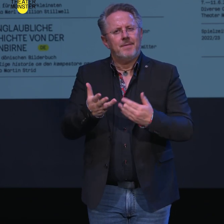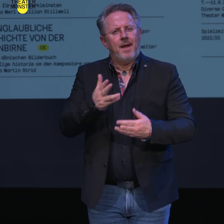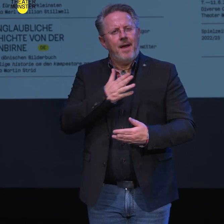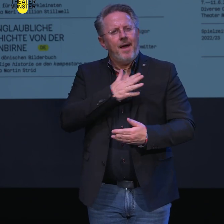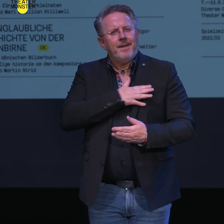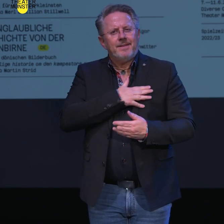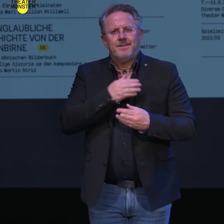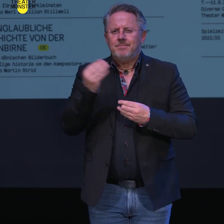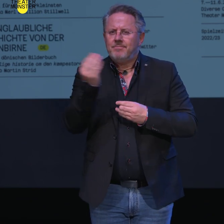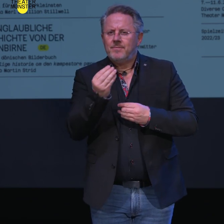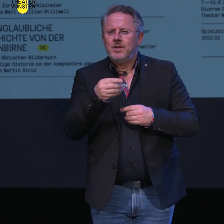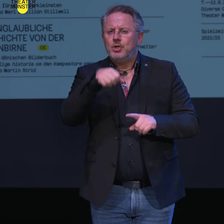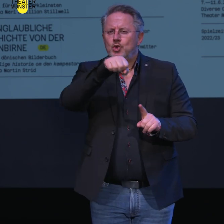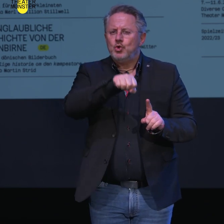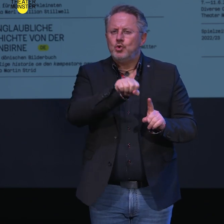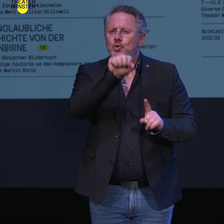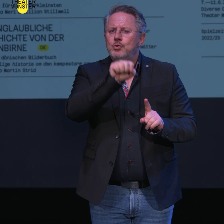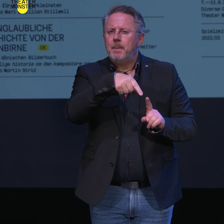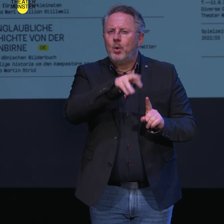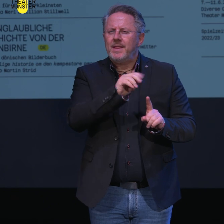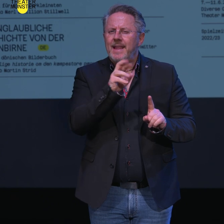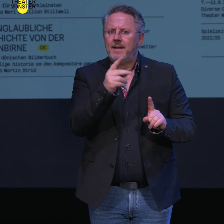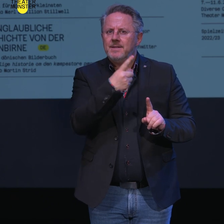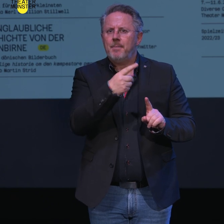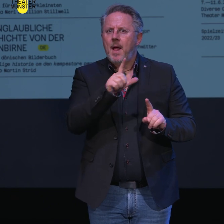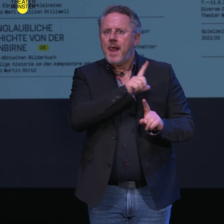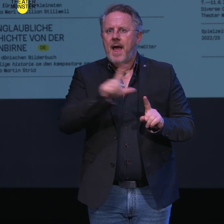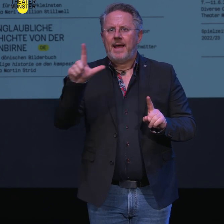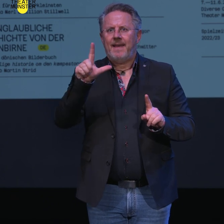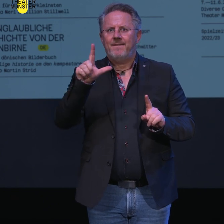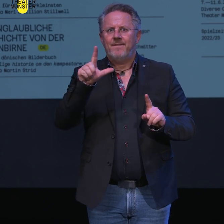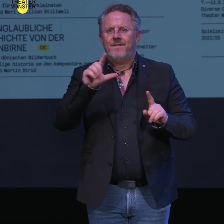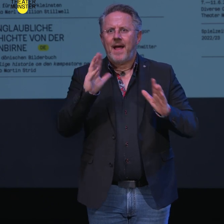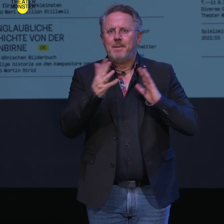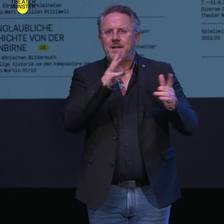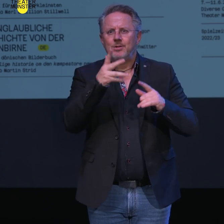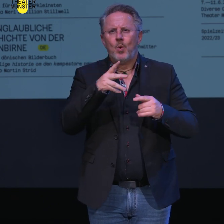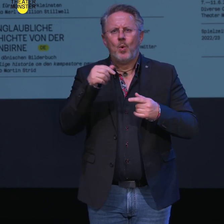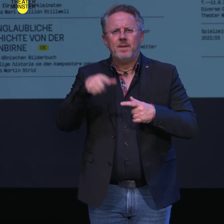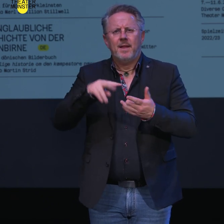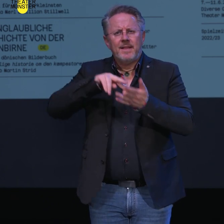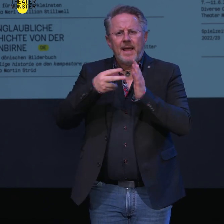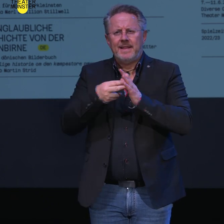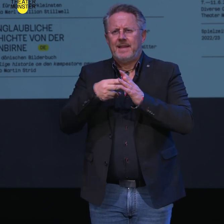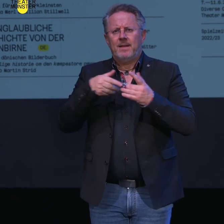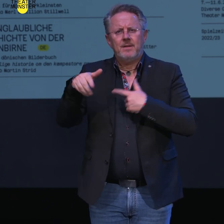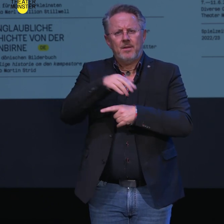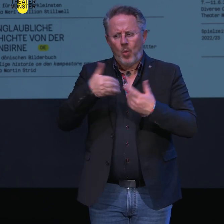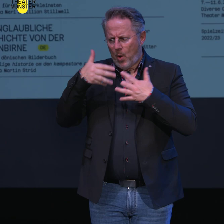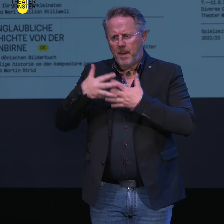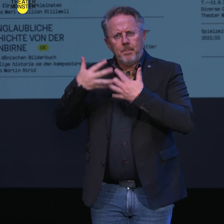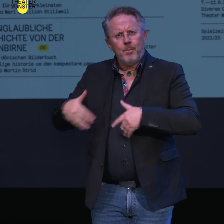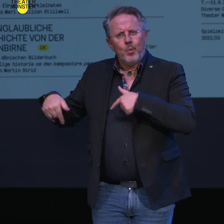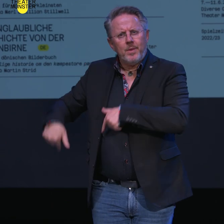Das Künstlerkollektiv Sputnik, das mit Live-Animationen zwischen Narration und Technik neue Welten auf der Bühne